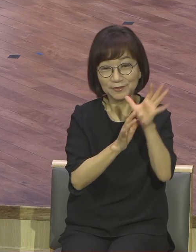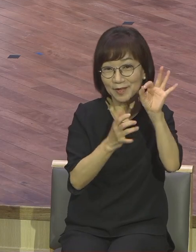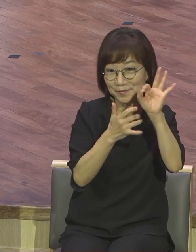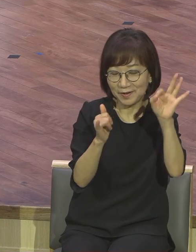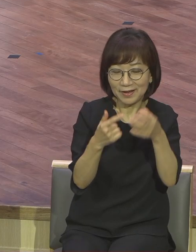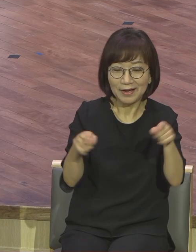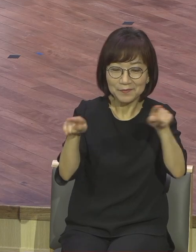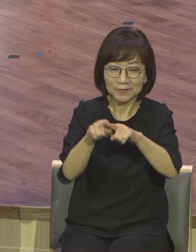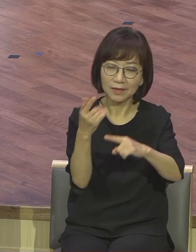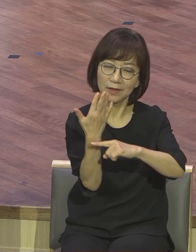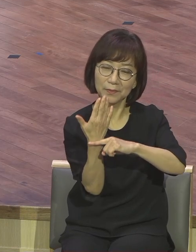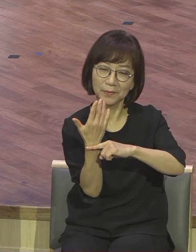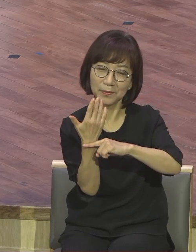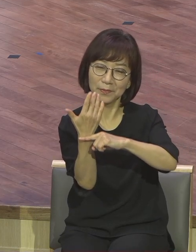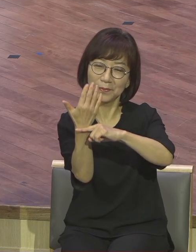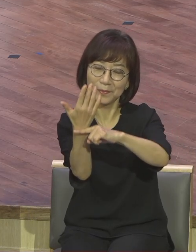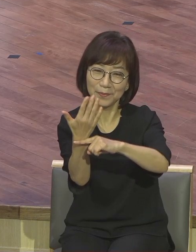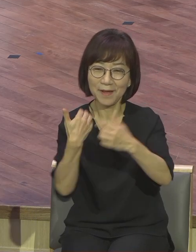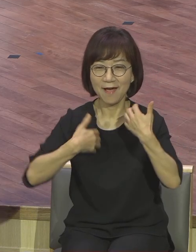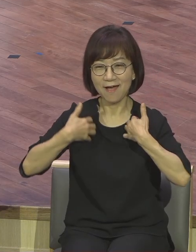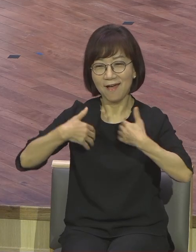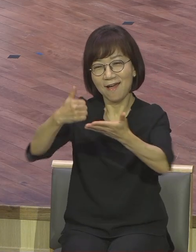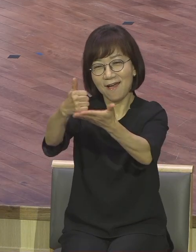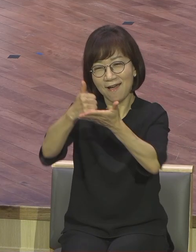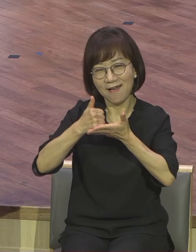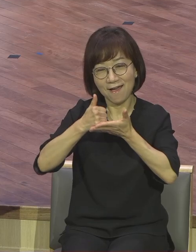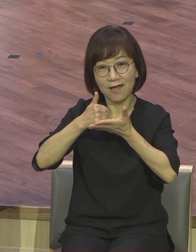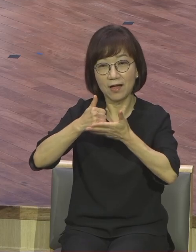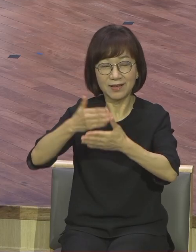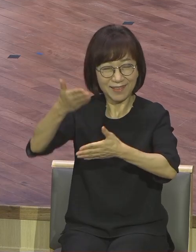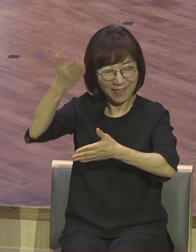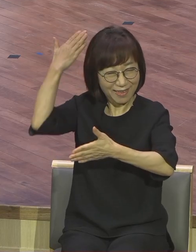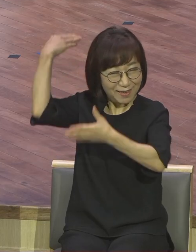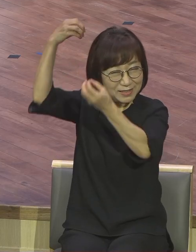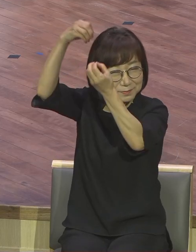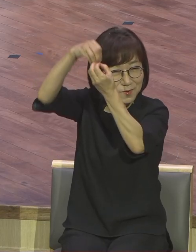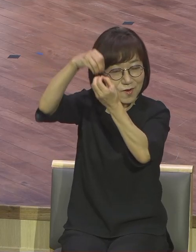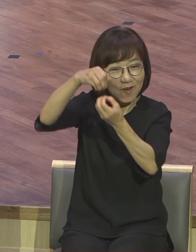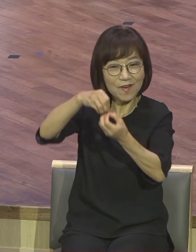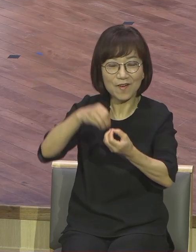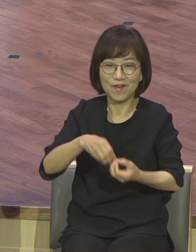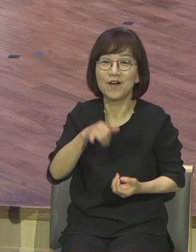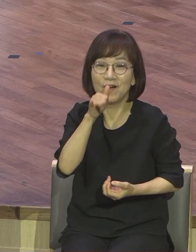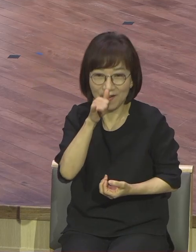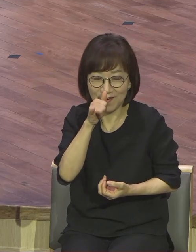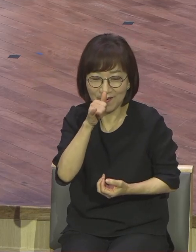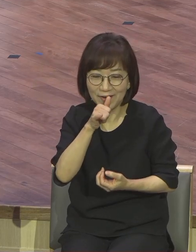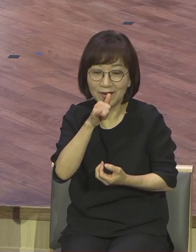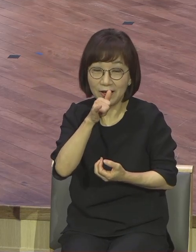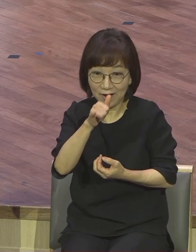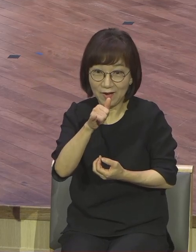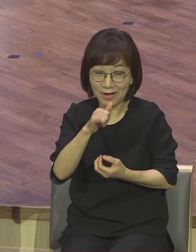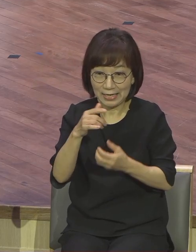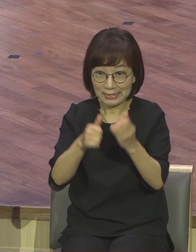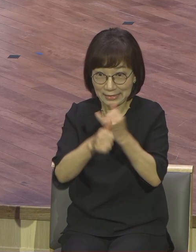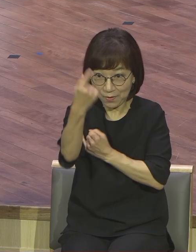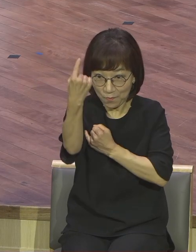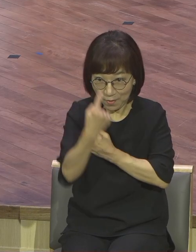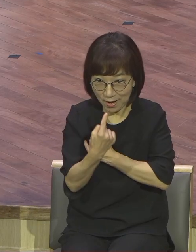그런 풍습이에요. 그리고 나서 이제 본격적인 혼인잔치가 시작이 됩니다. 그런데